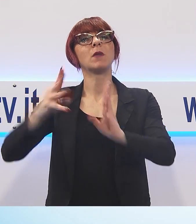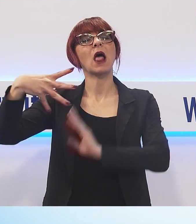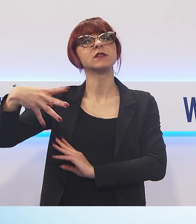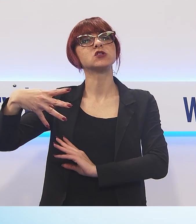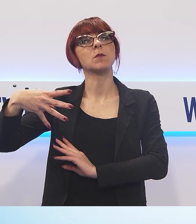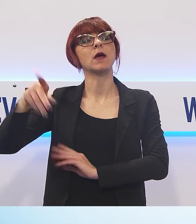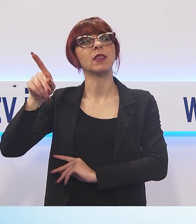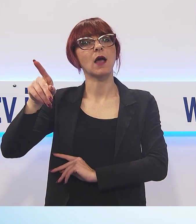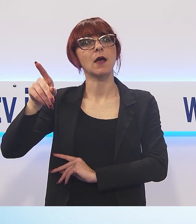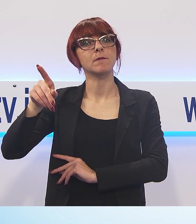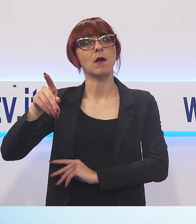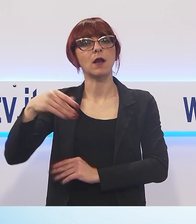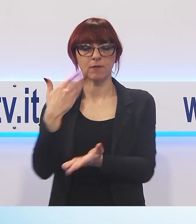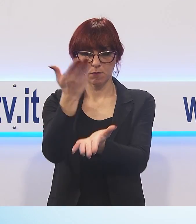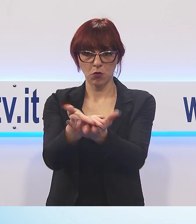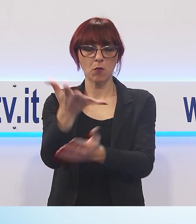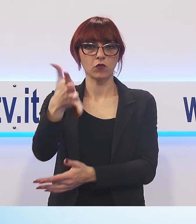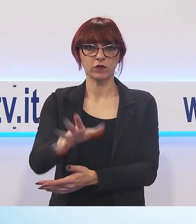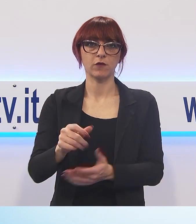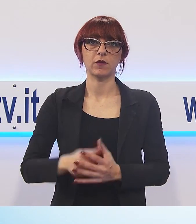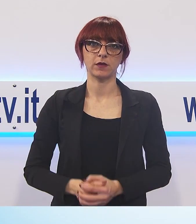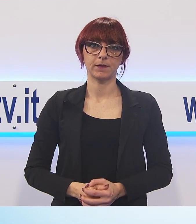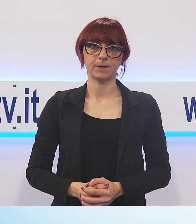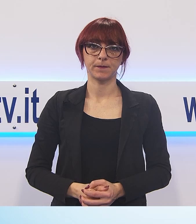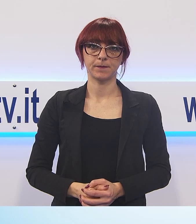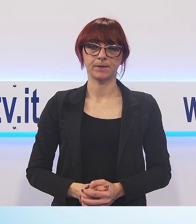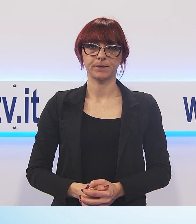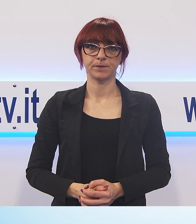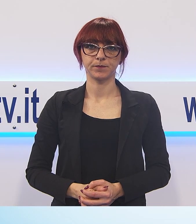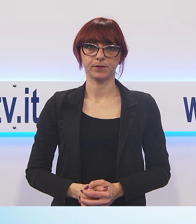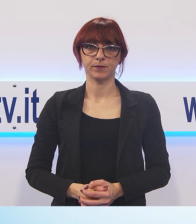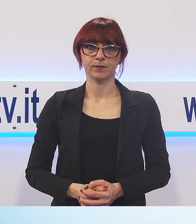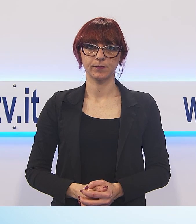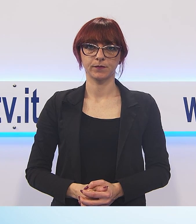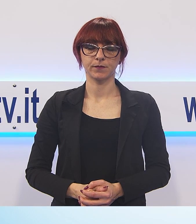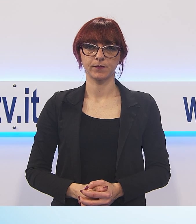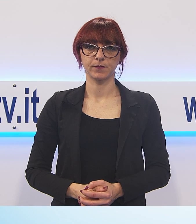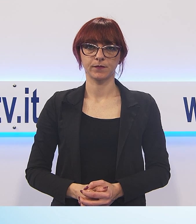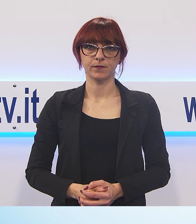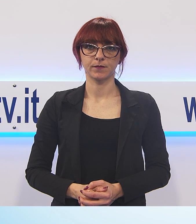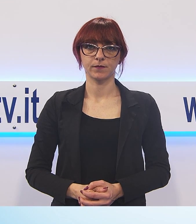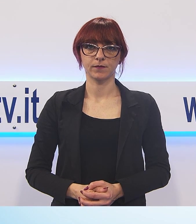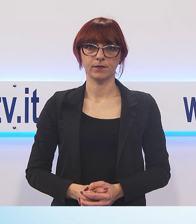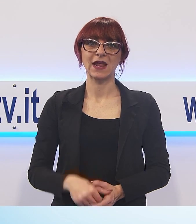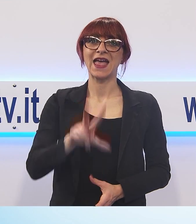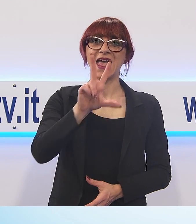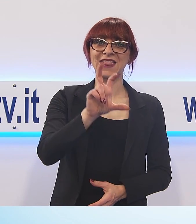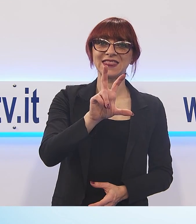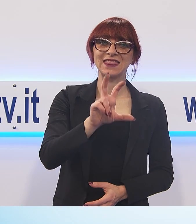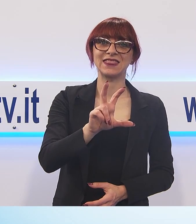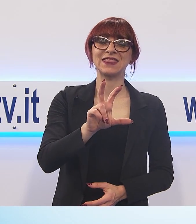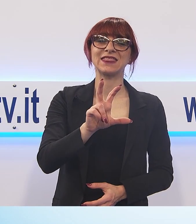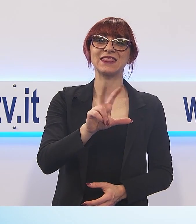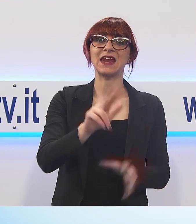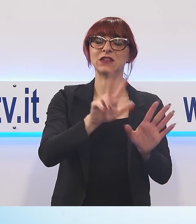ministri dello sviluppo economico e dell'ambiente. Cambiamo decisamente argomento. Si terrà dal 30 ottobre al 3 novembre